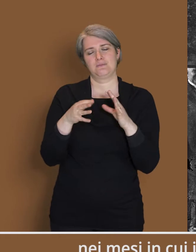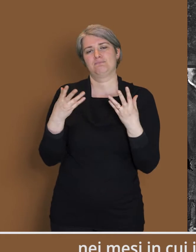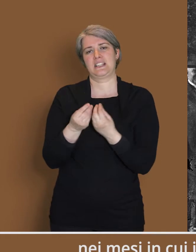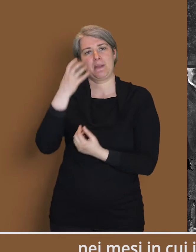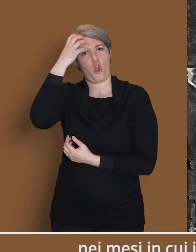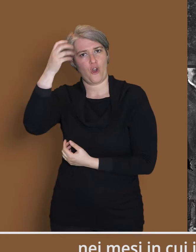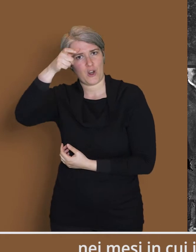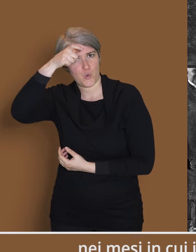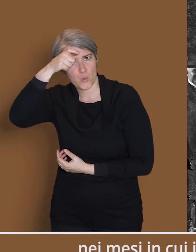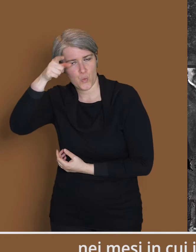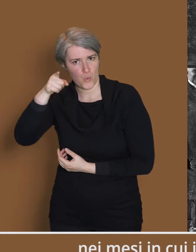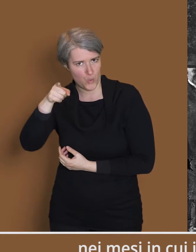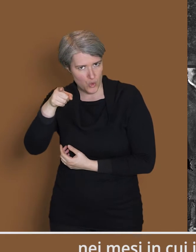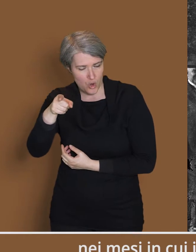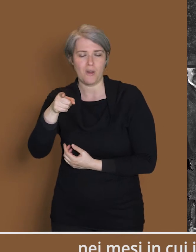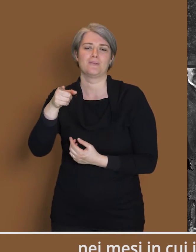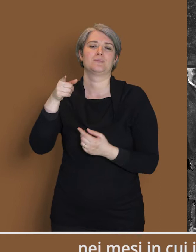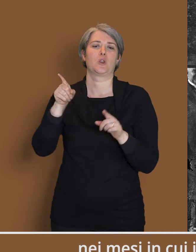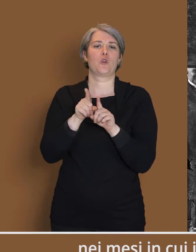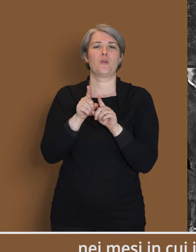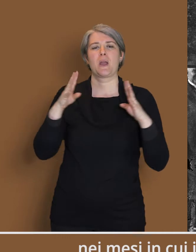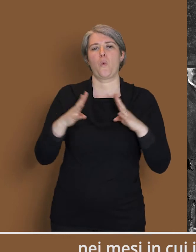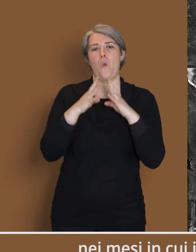turco per mettere fine alla guerra di Libia.